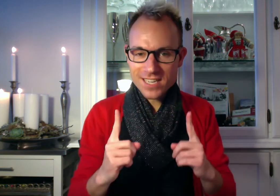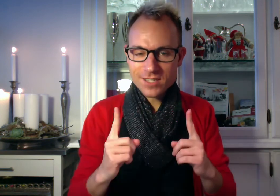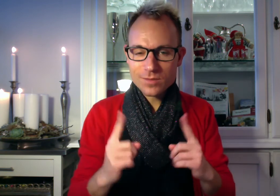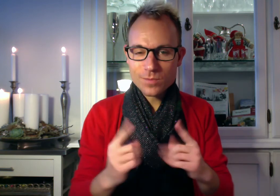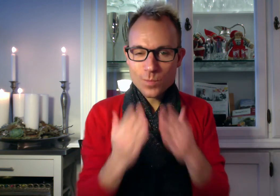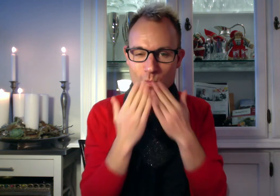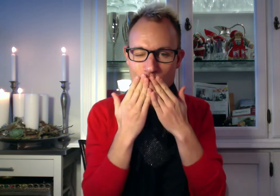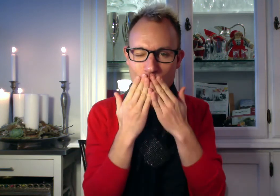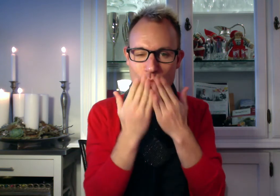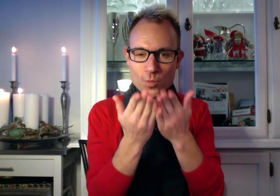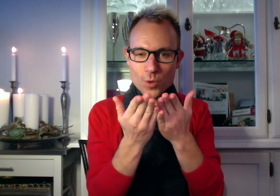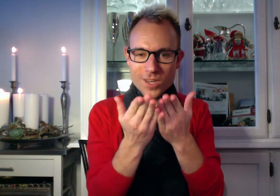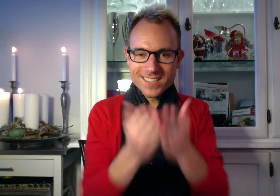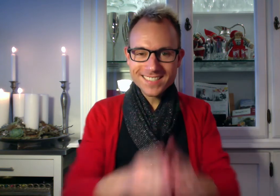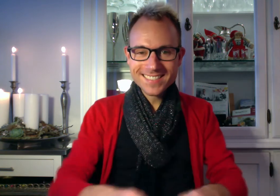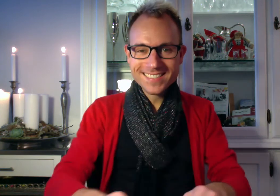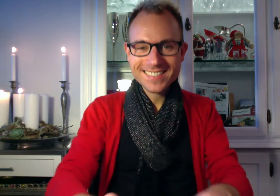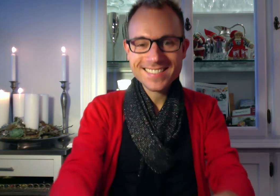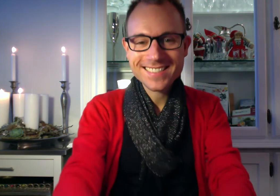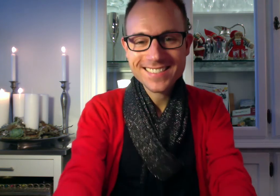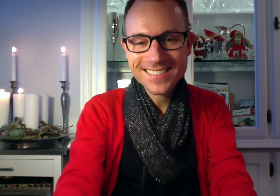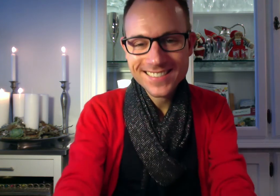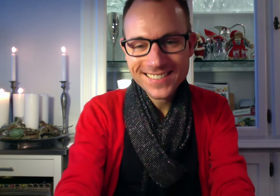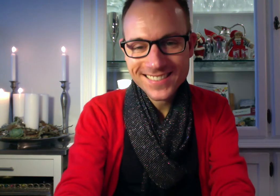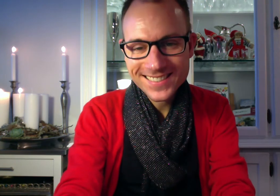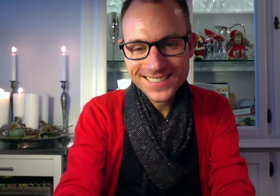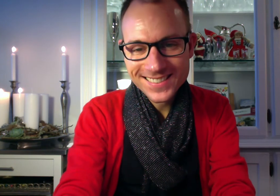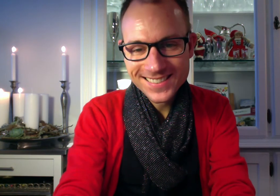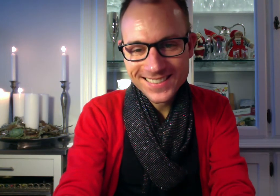tænge. Tænge. Tænge. Tænge. Tænge.